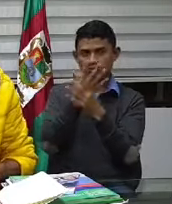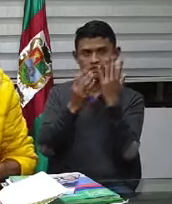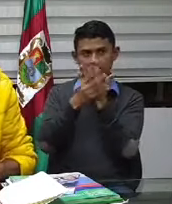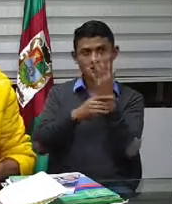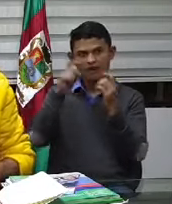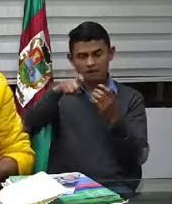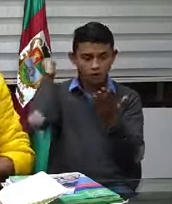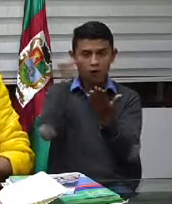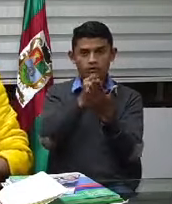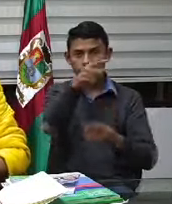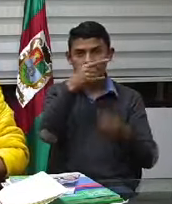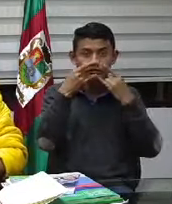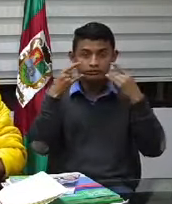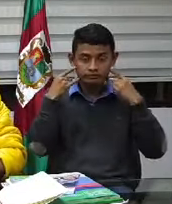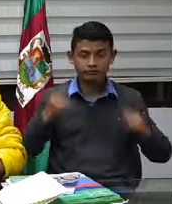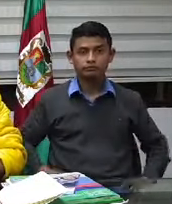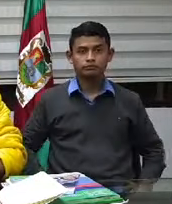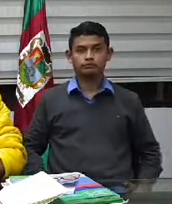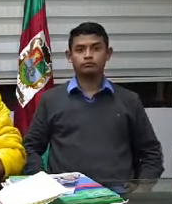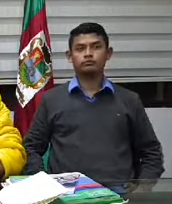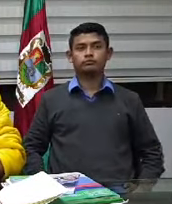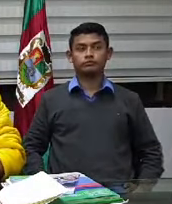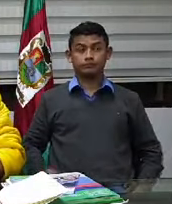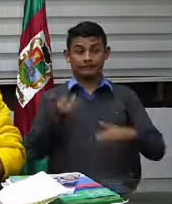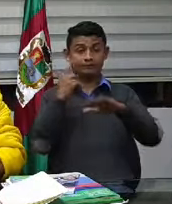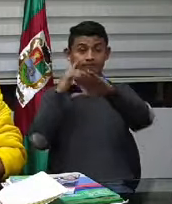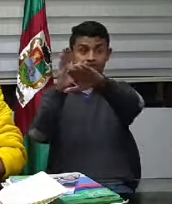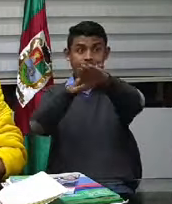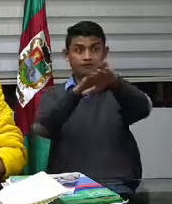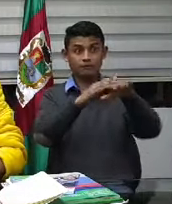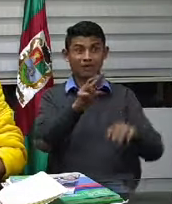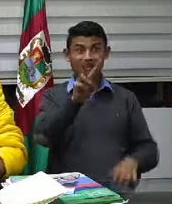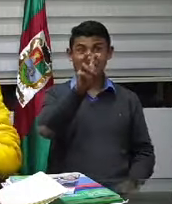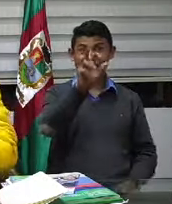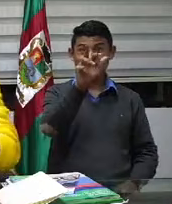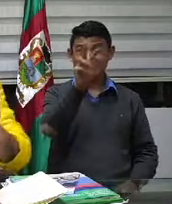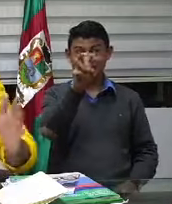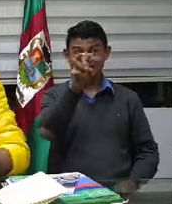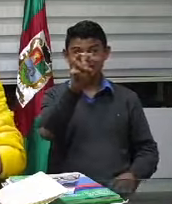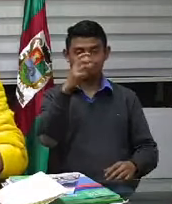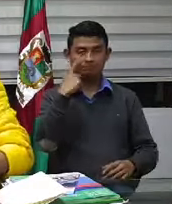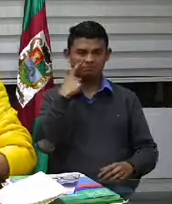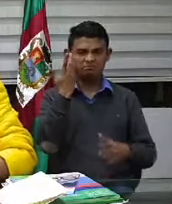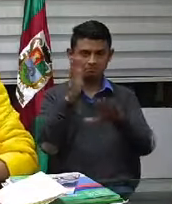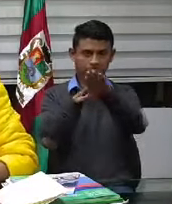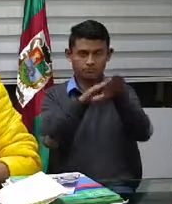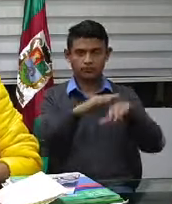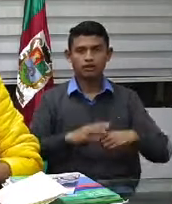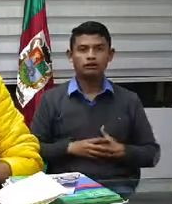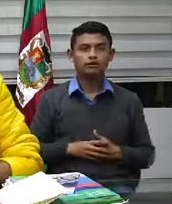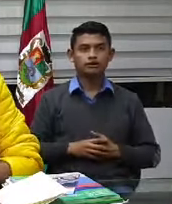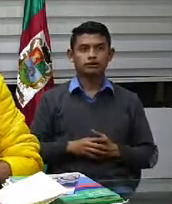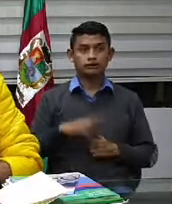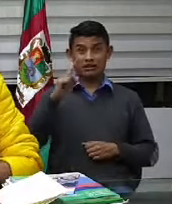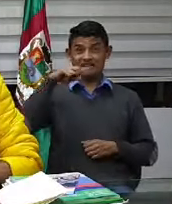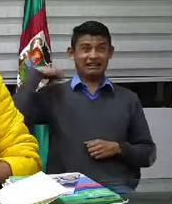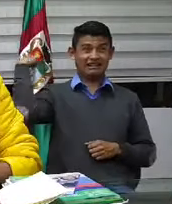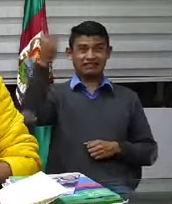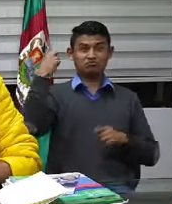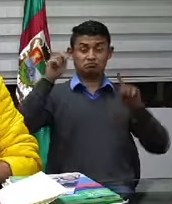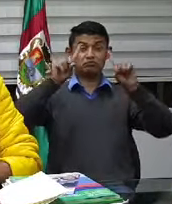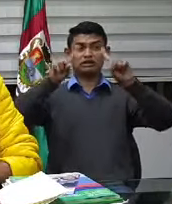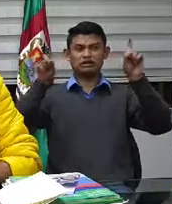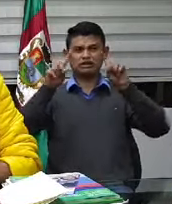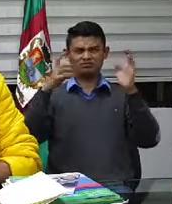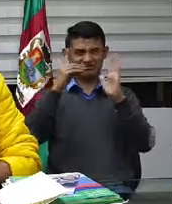comienza a las 7 y media de la noche esos son los temas grandes que tienen que ver con nuestro nuevo